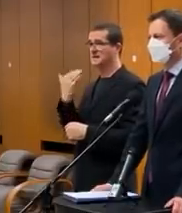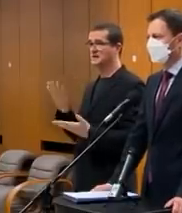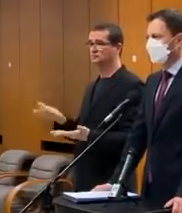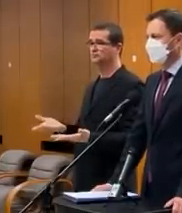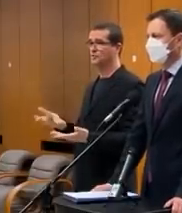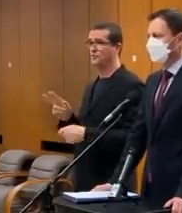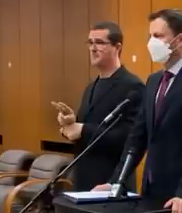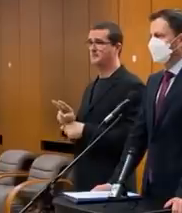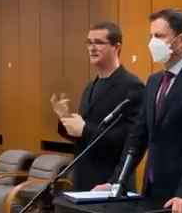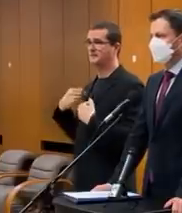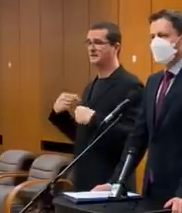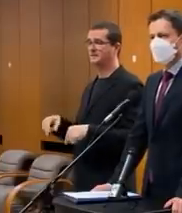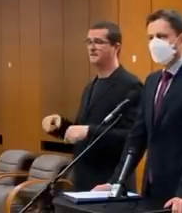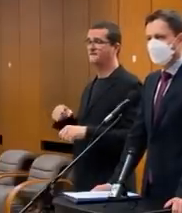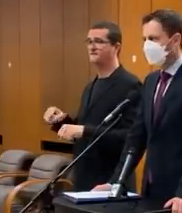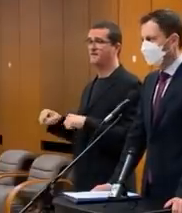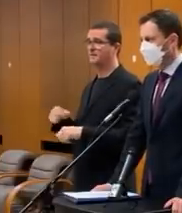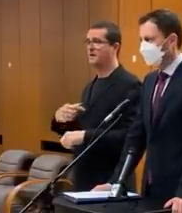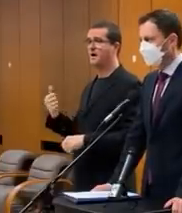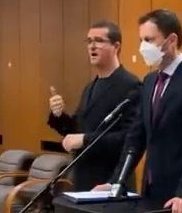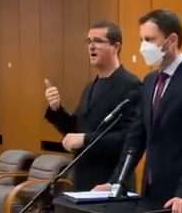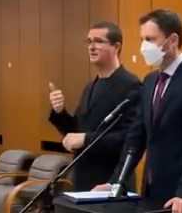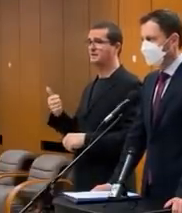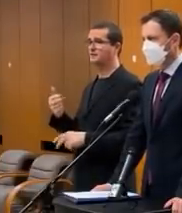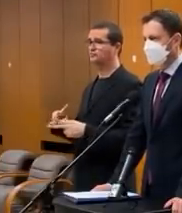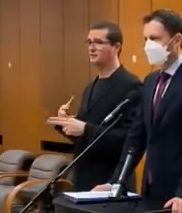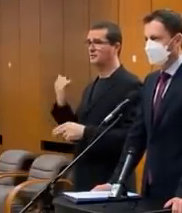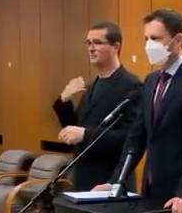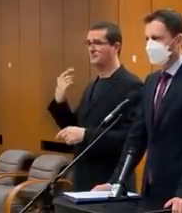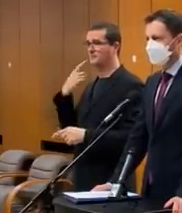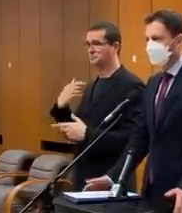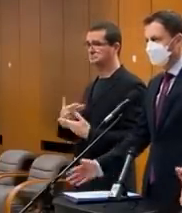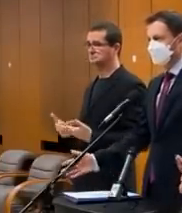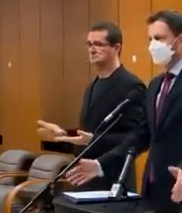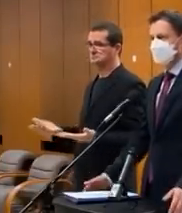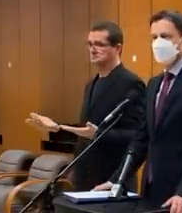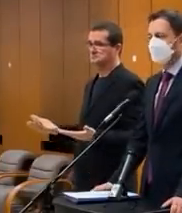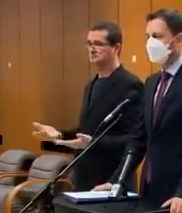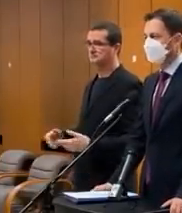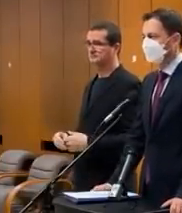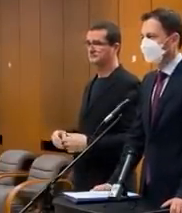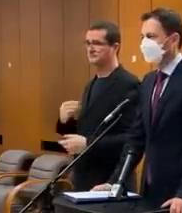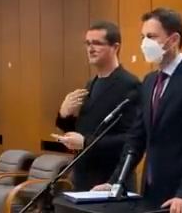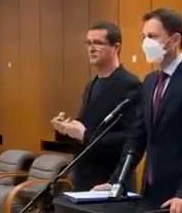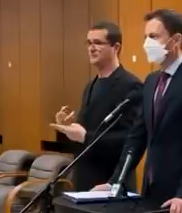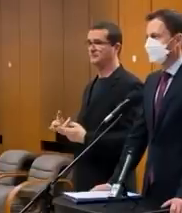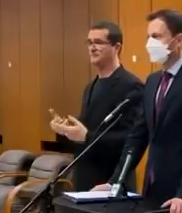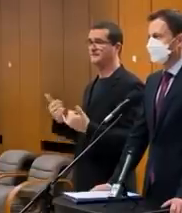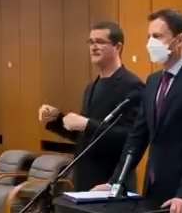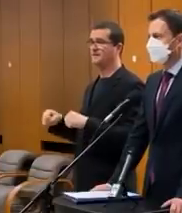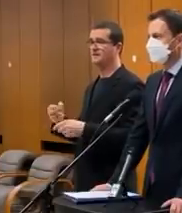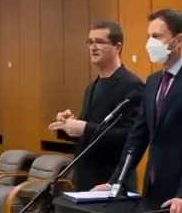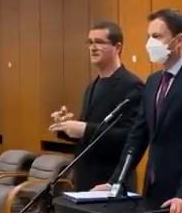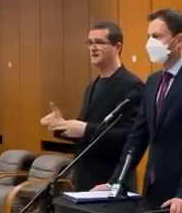stačia. Ja som toto počas vlády ani raz z úspadaň štátneho tajamníka nepočul, takže neviem. Neviem vám na to zodpovedať. Či na vláde